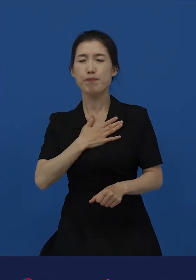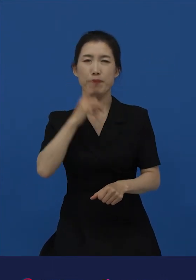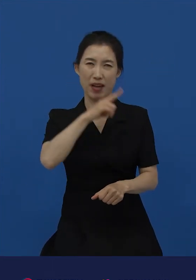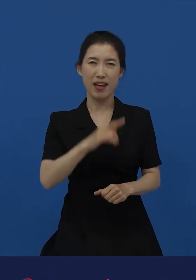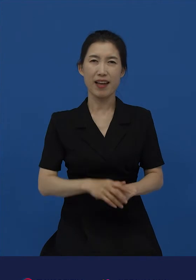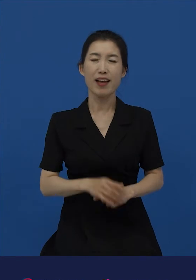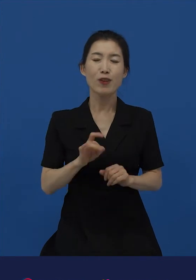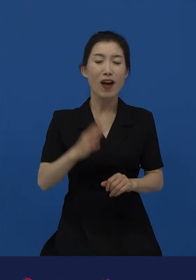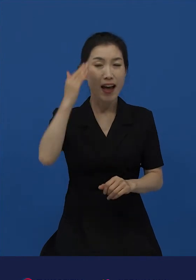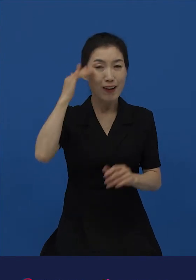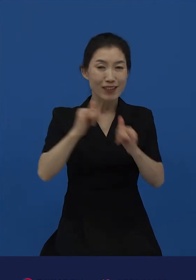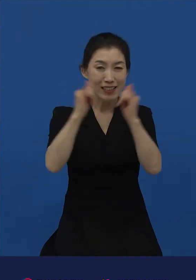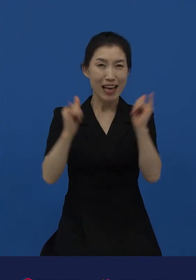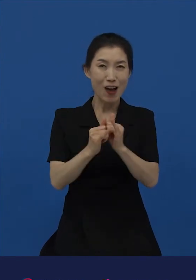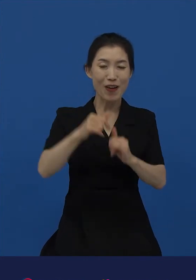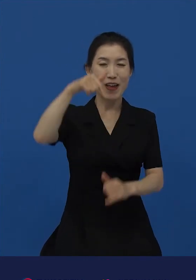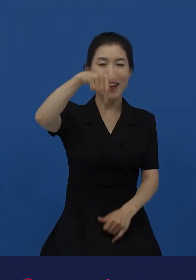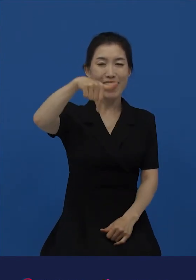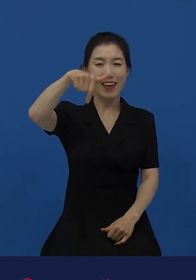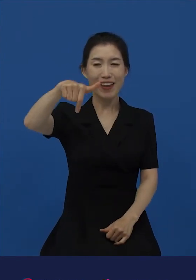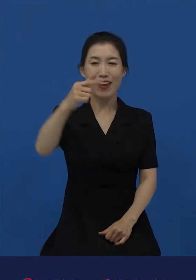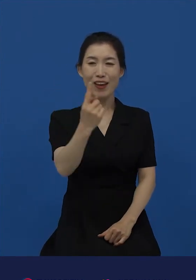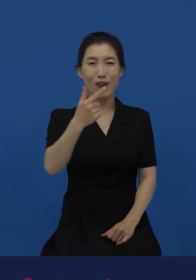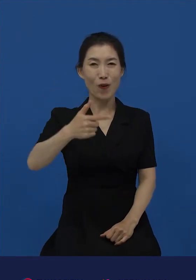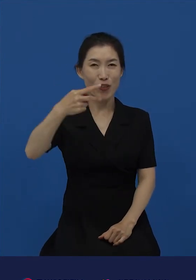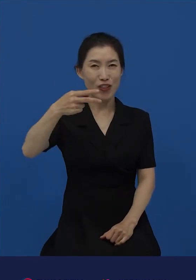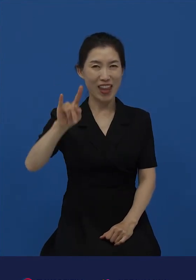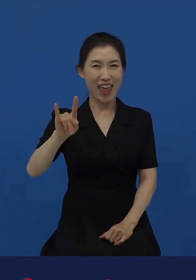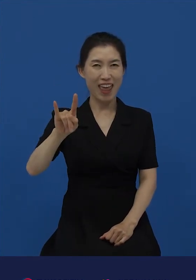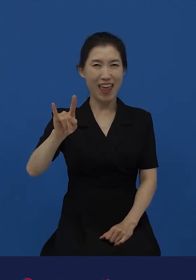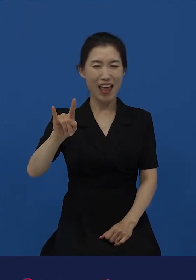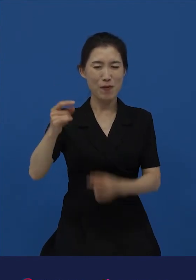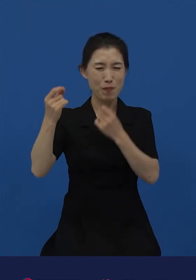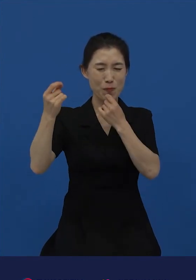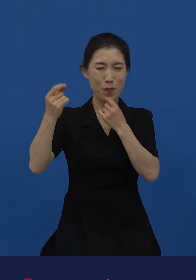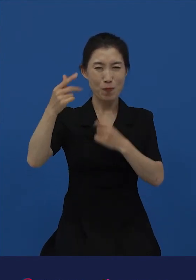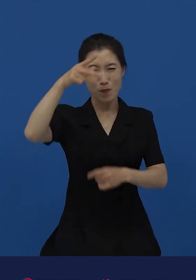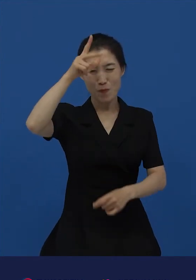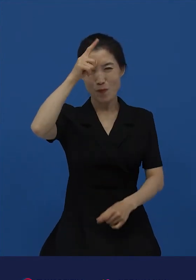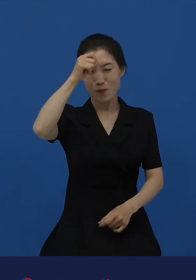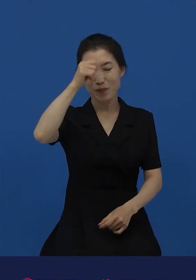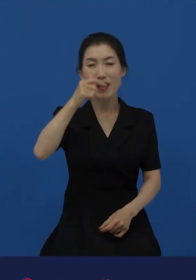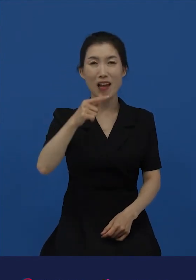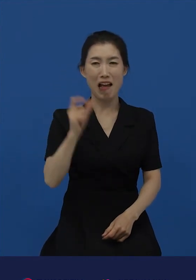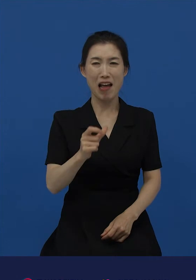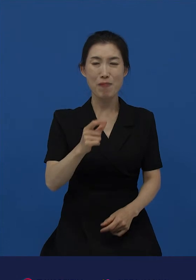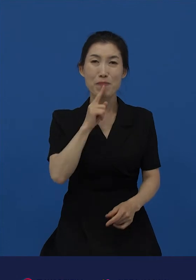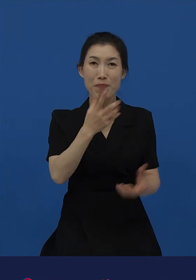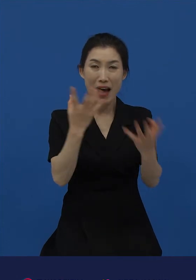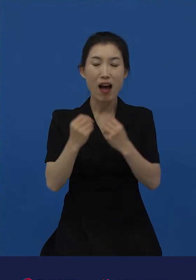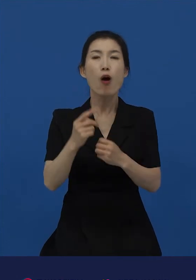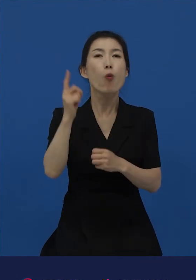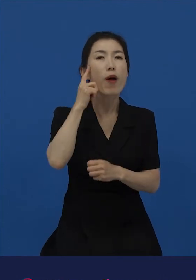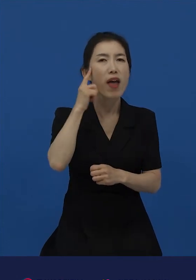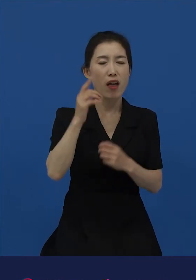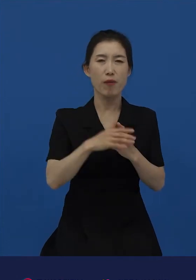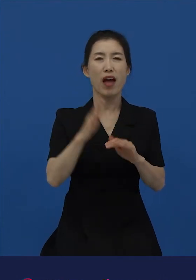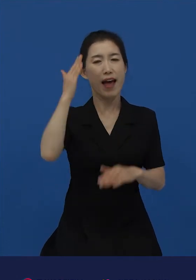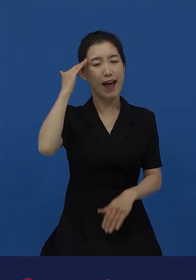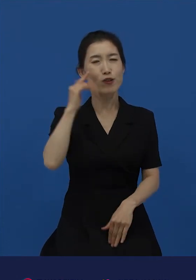바로 이런 언어의 문제와 관련이 있는 것이 아닐까 생각해 볼 수 있습니다. 존댓말을 서로 쓰는 관계에서